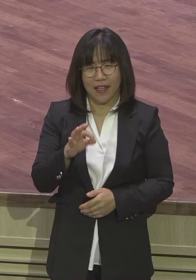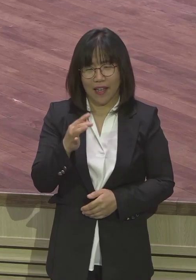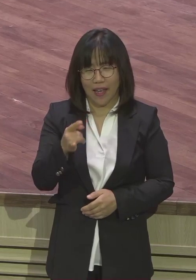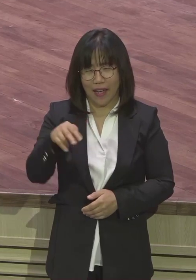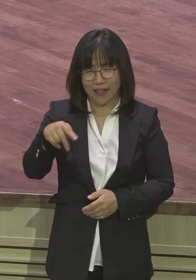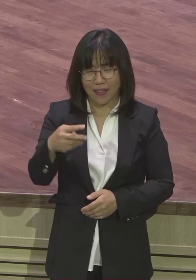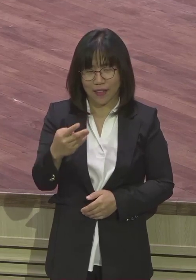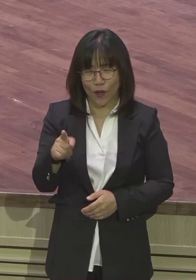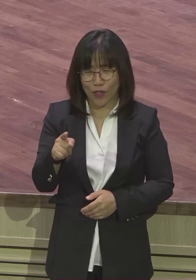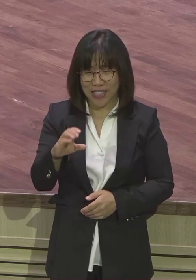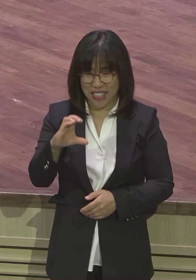개만 먹으면 돼요.